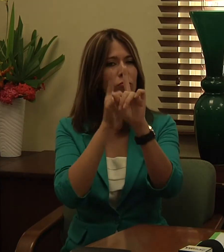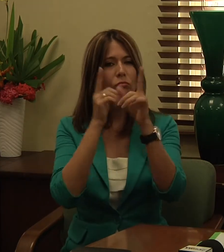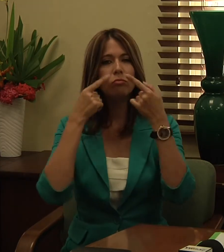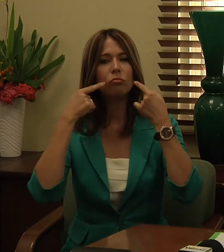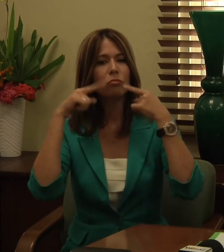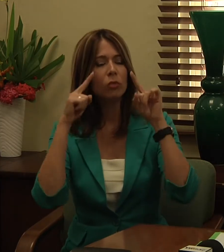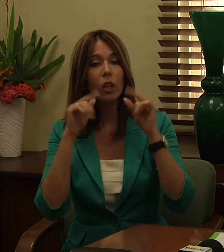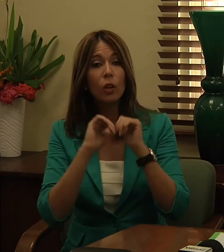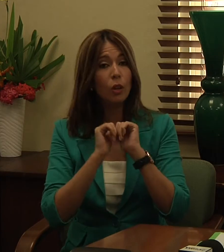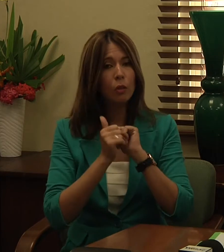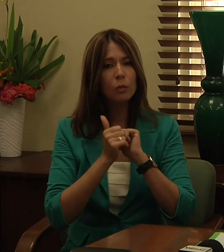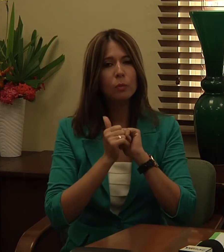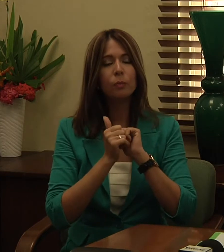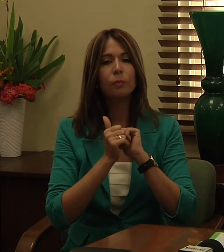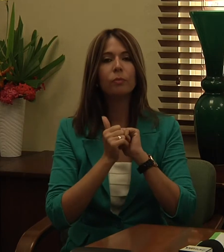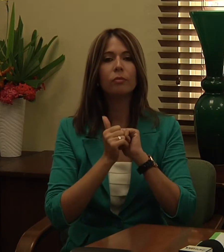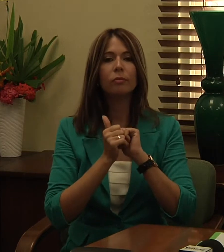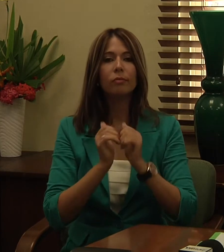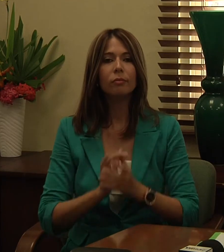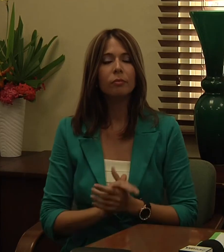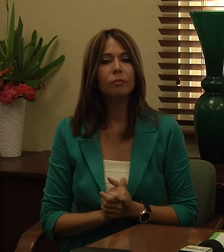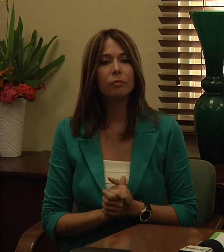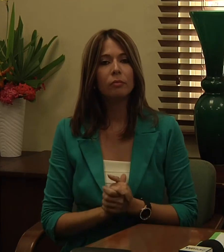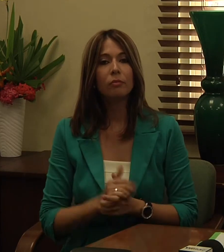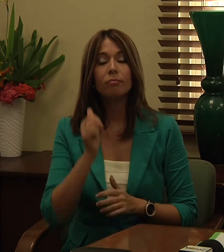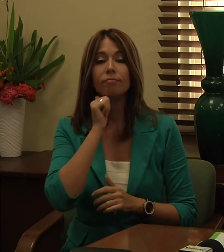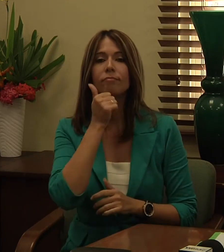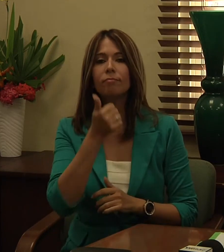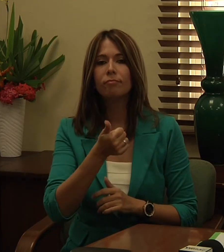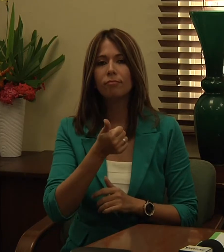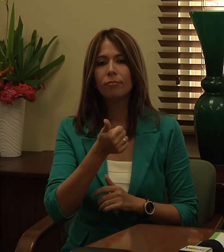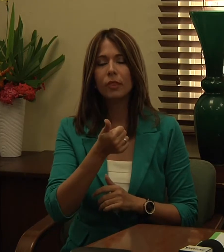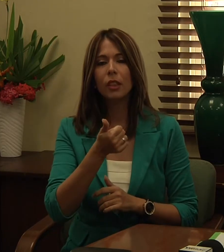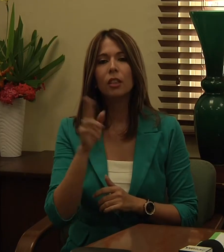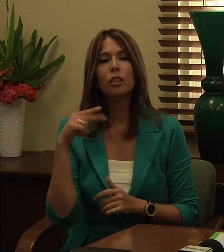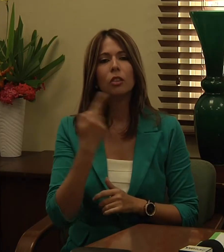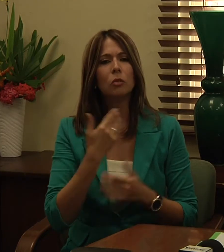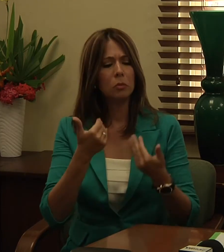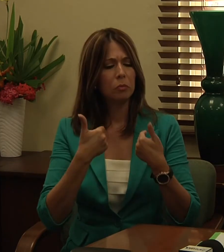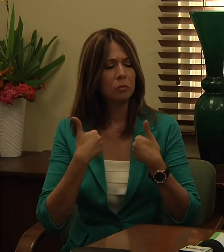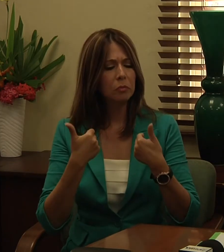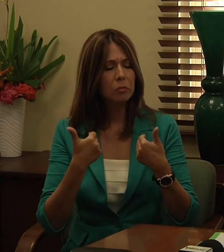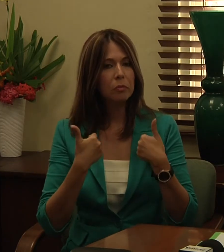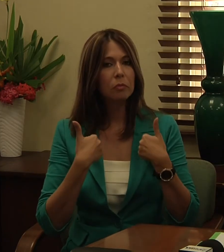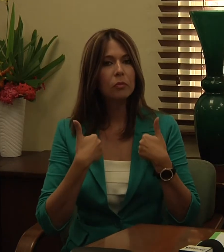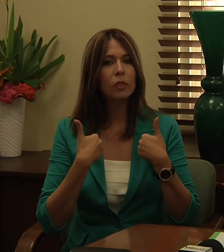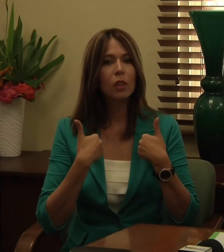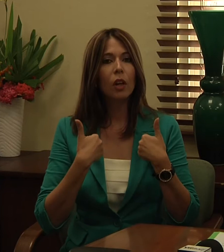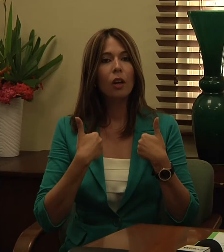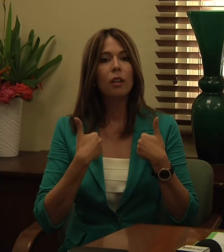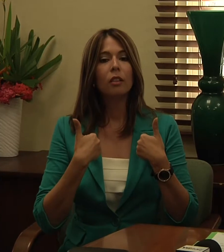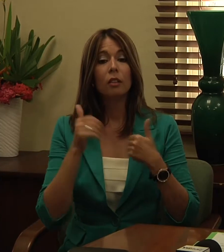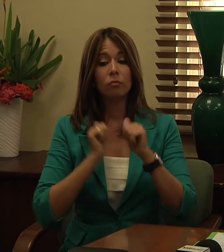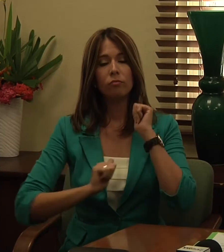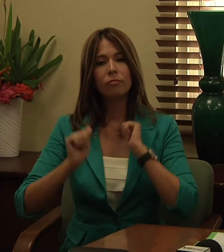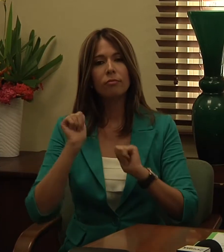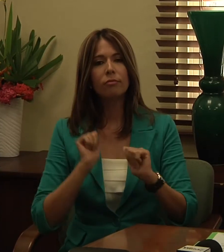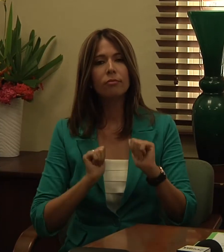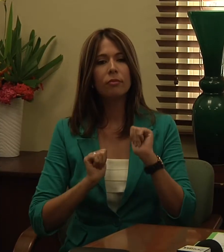mañana tendremos primordialmente una actividad de foro